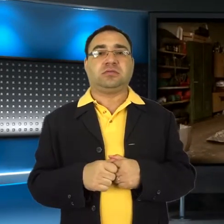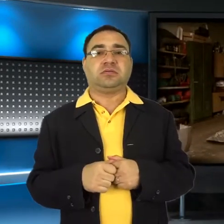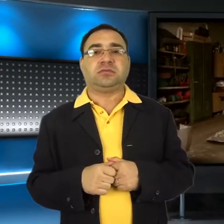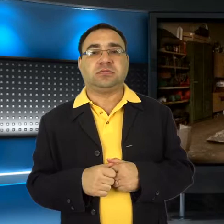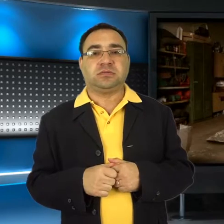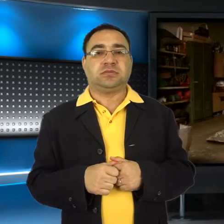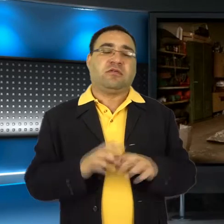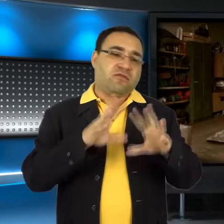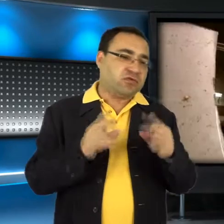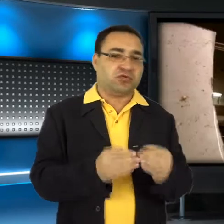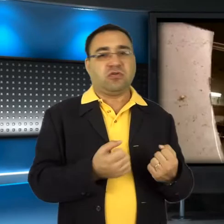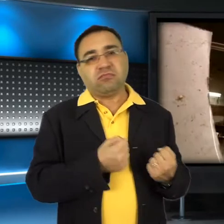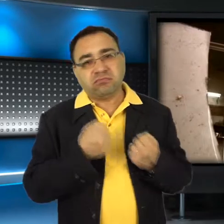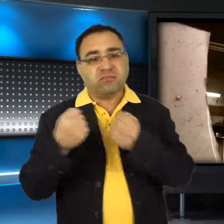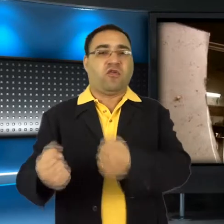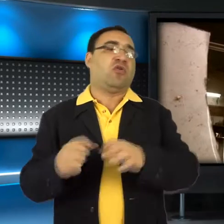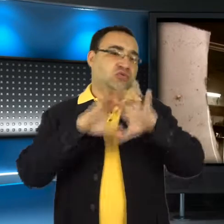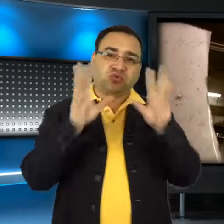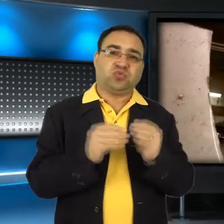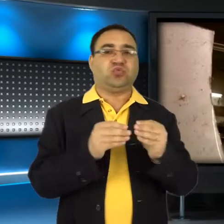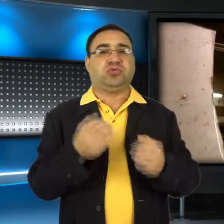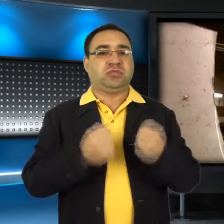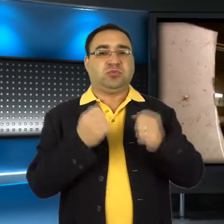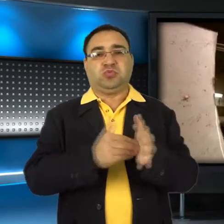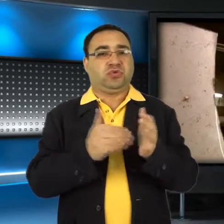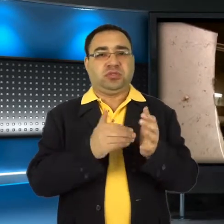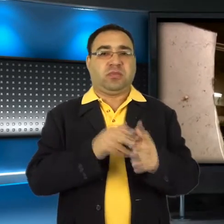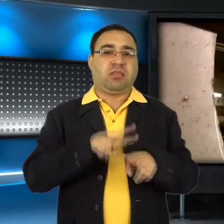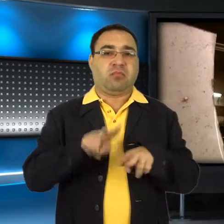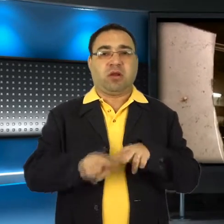chorych do lekarza, i zaopatrzenie w jakieś towary tam.